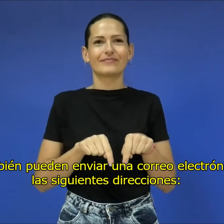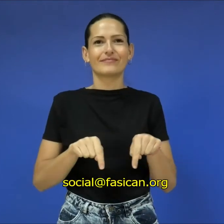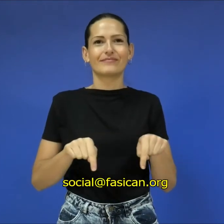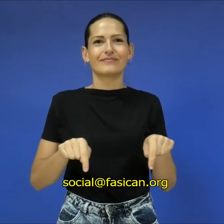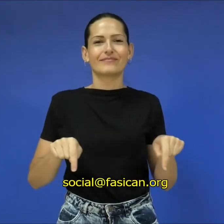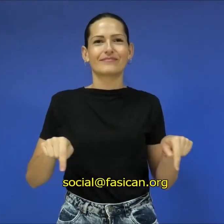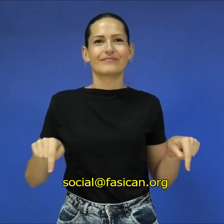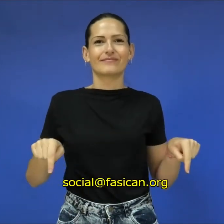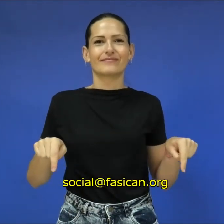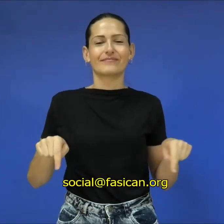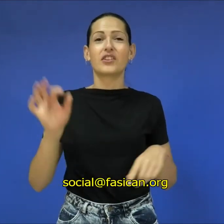direcciones.